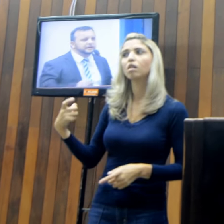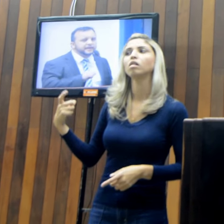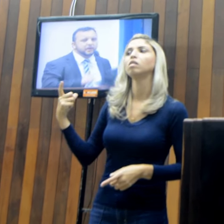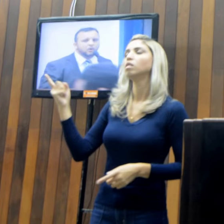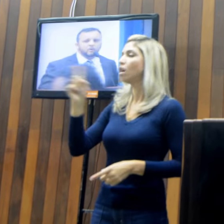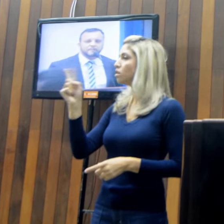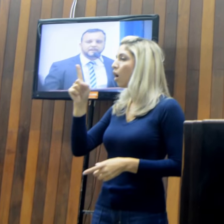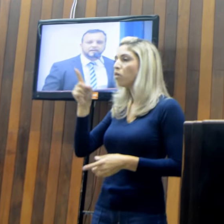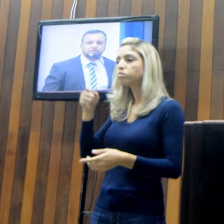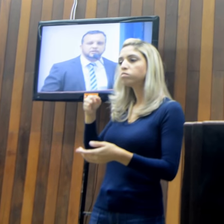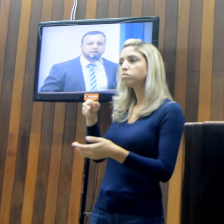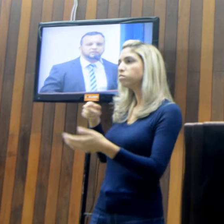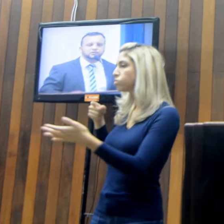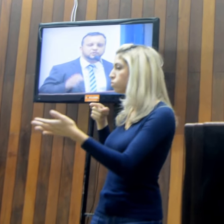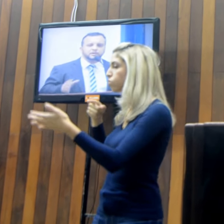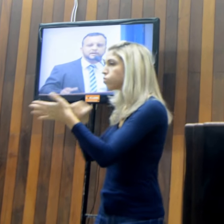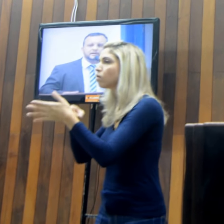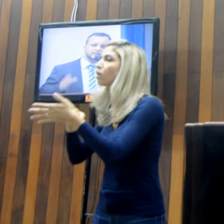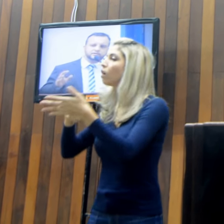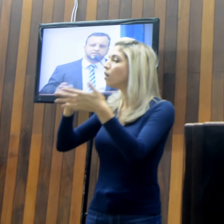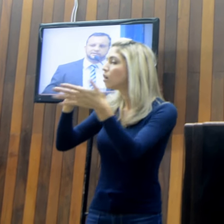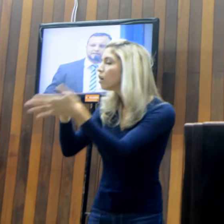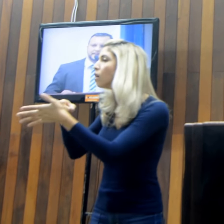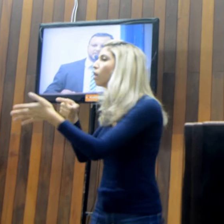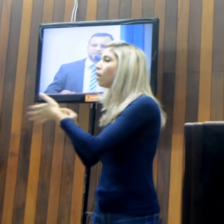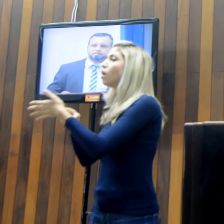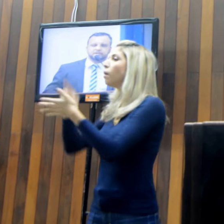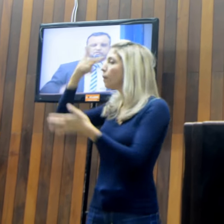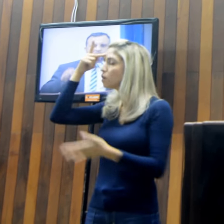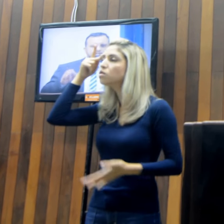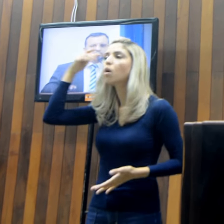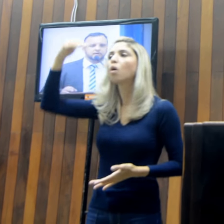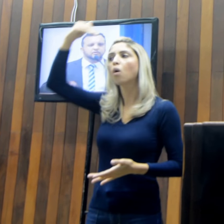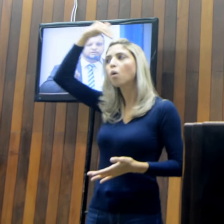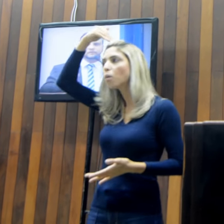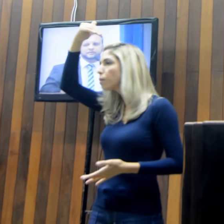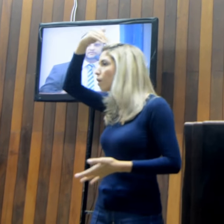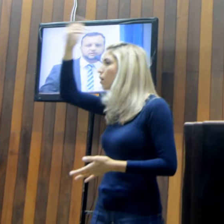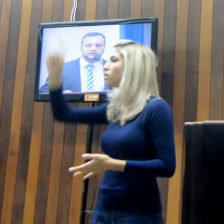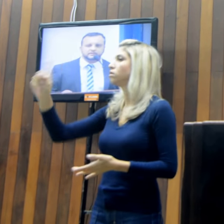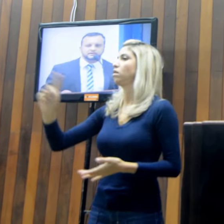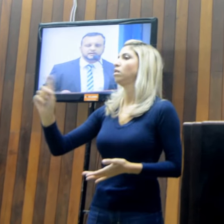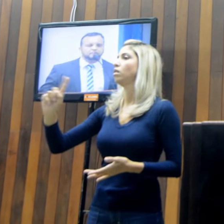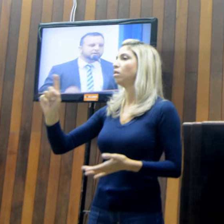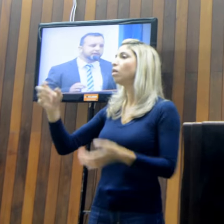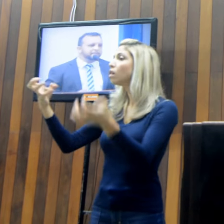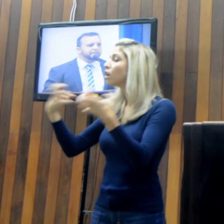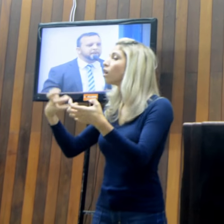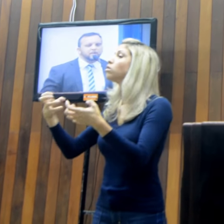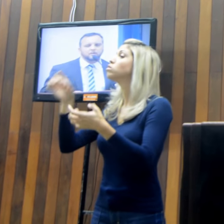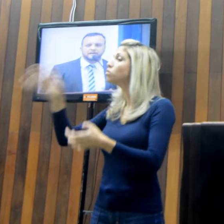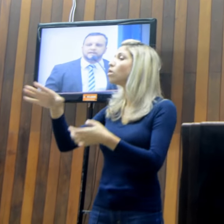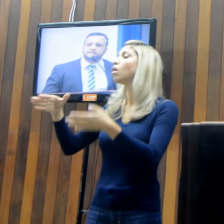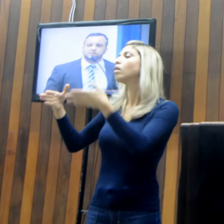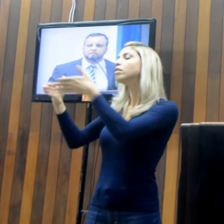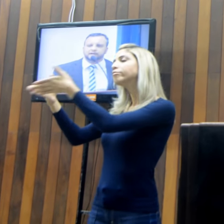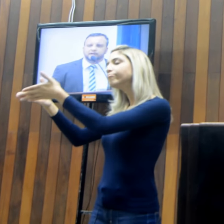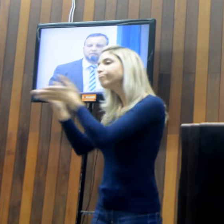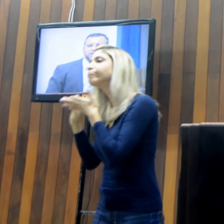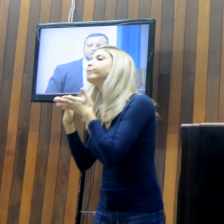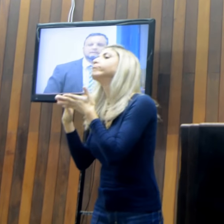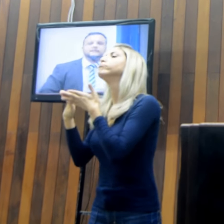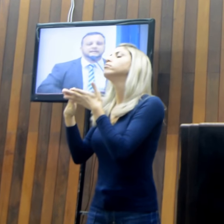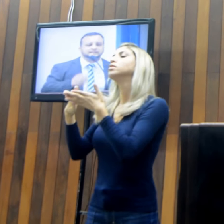quem errou, estamos única e exclusivamente solicitando informações, porque é papel e obrigação do